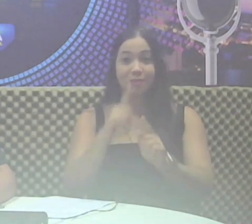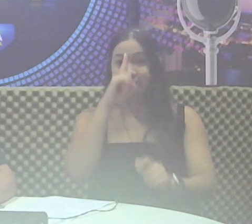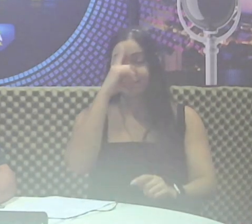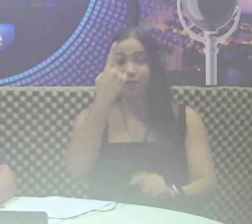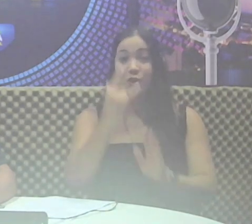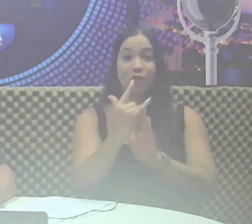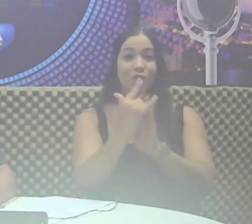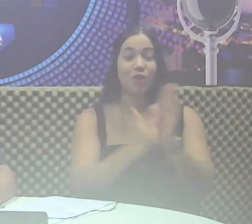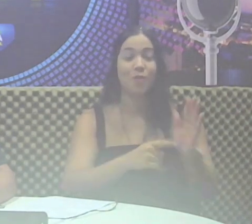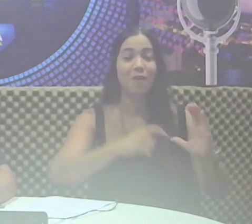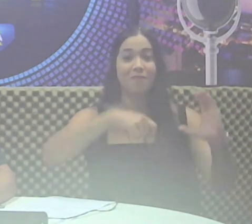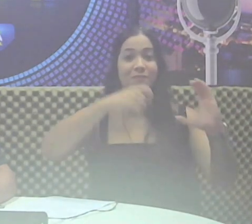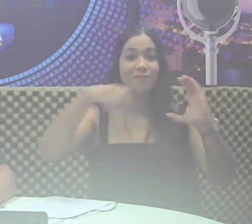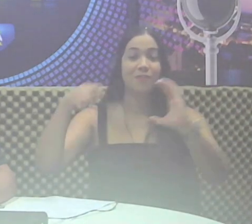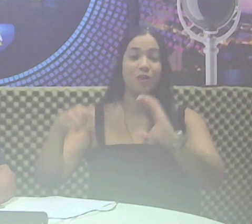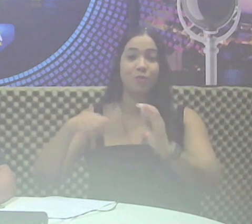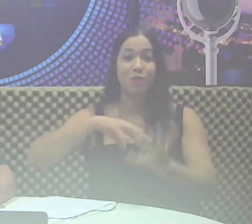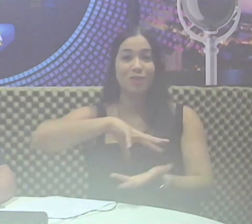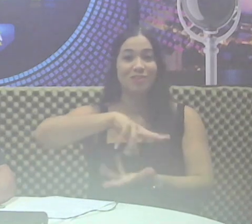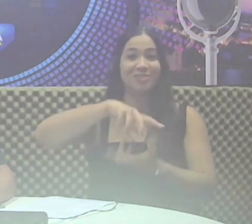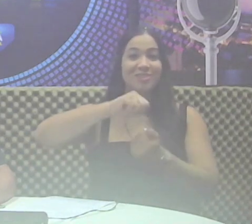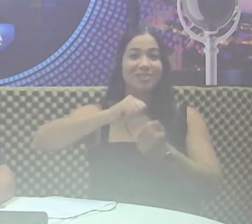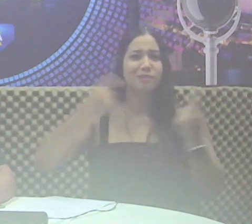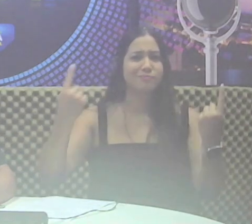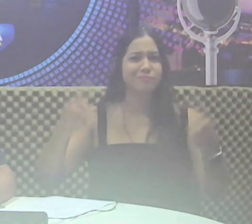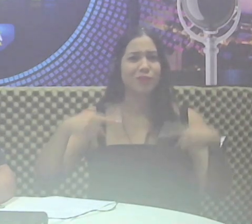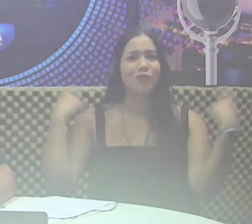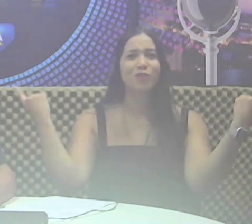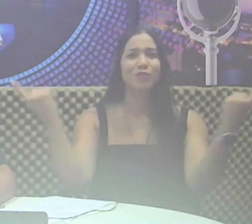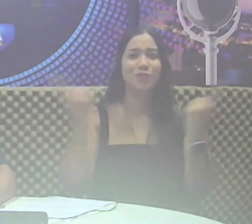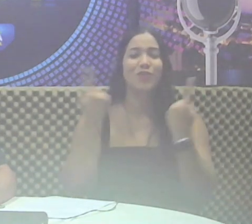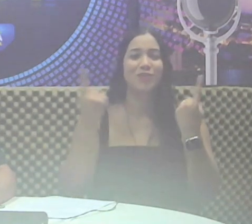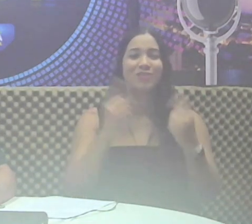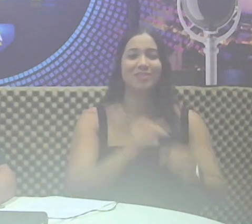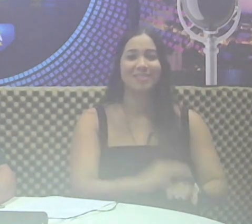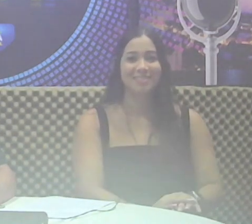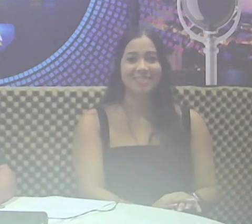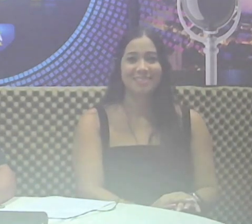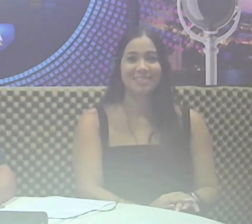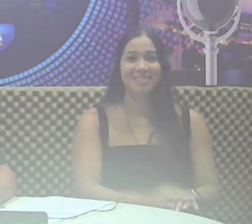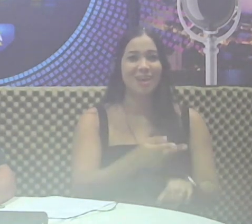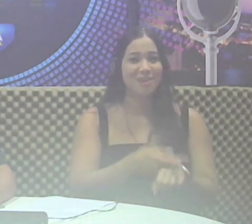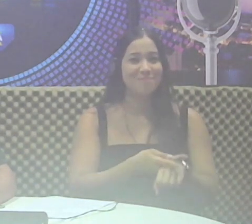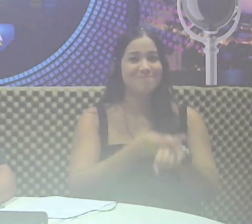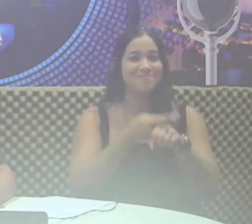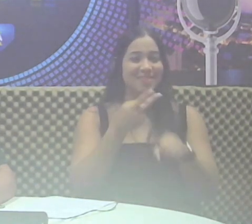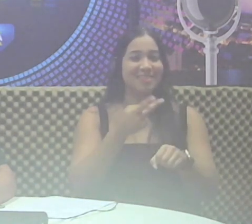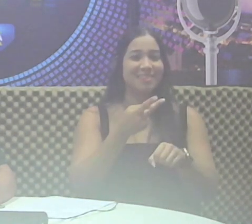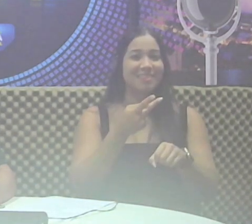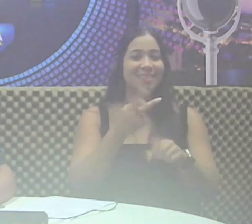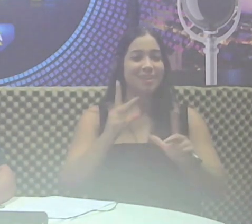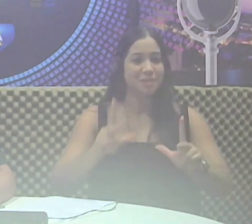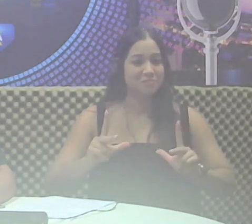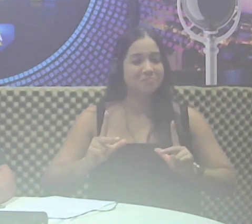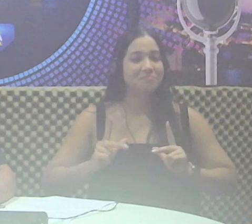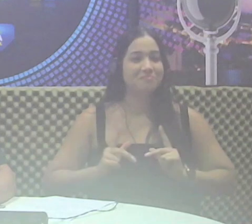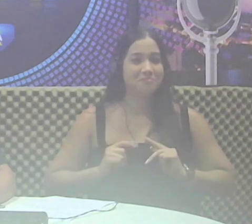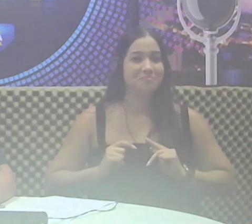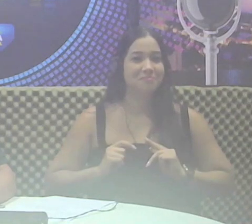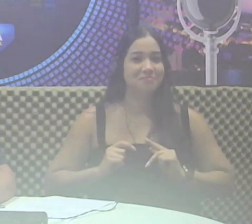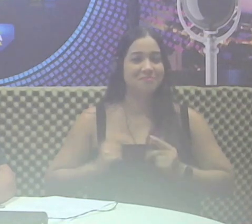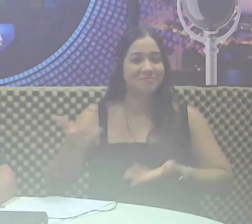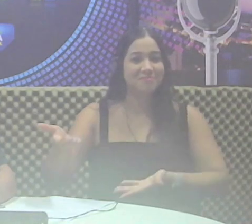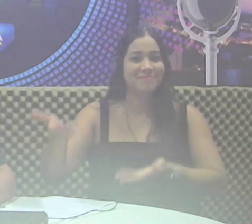documentário Sustentabilidade – Desafio de Todos. Os troféus que consolidaram o reconhecimento foram